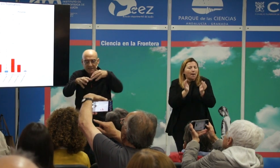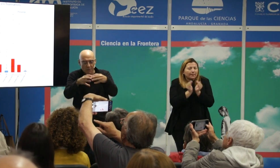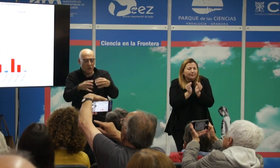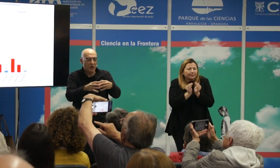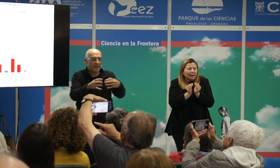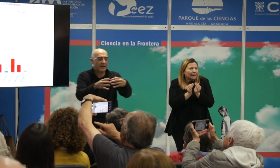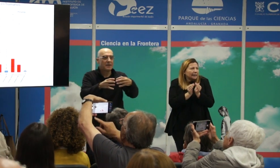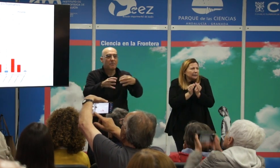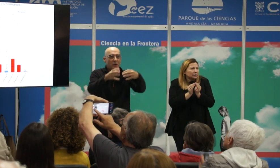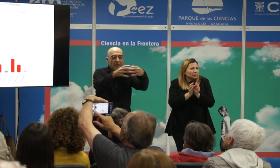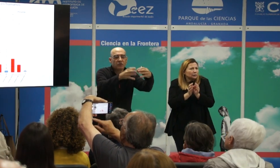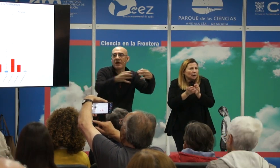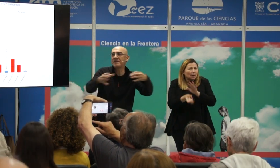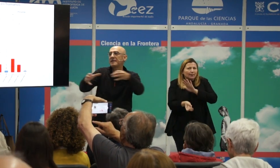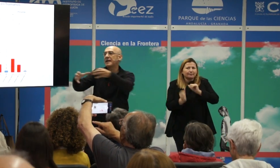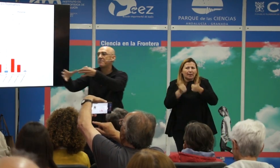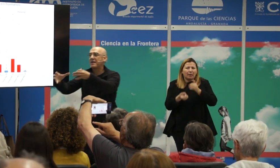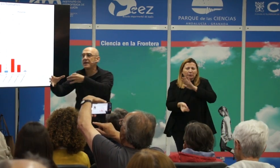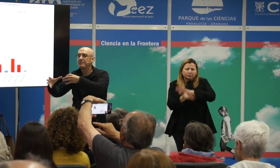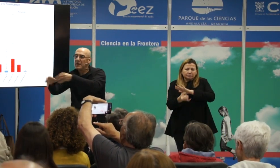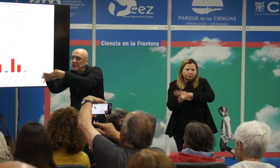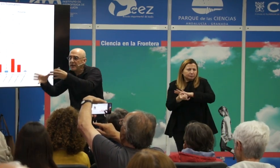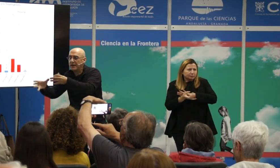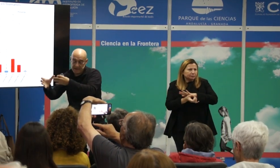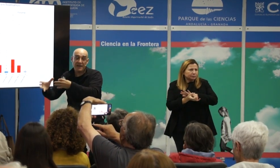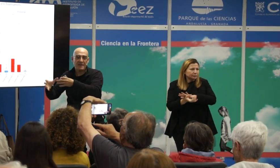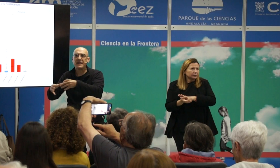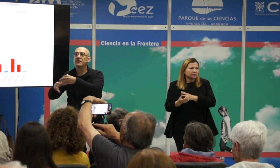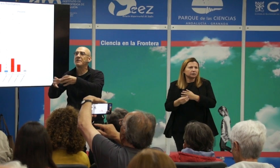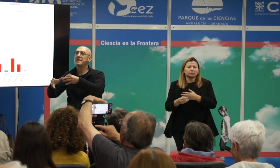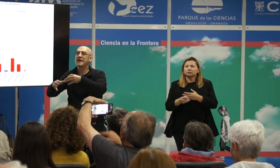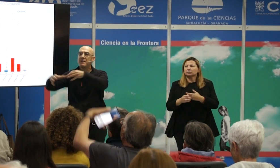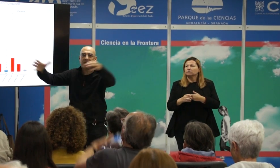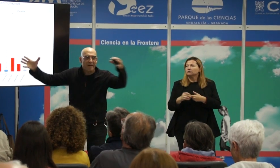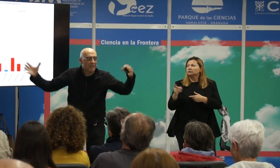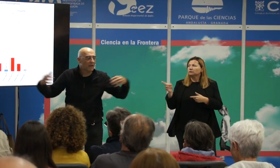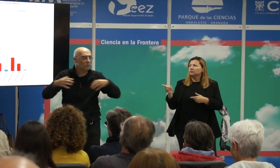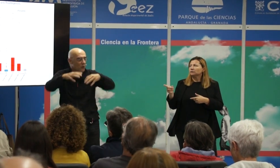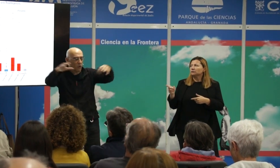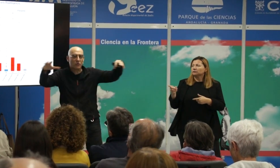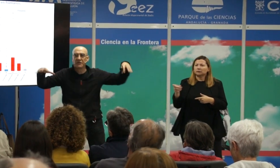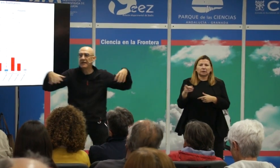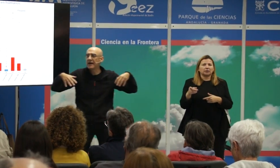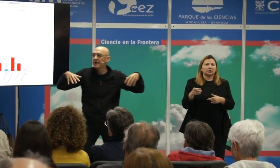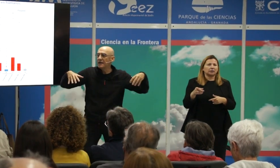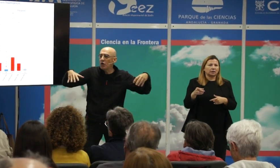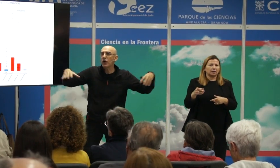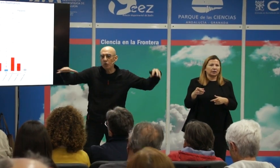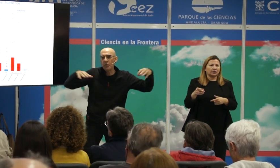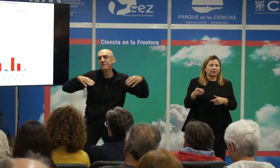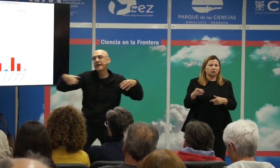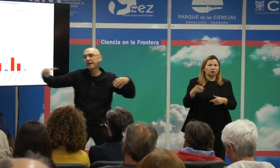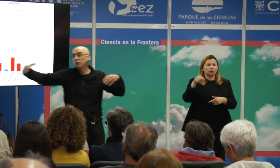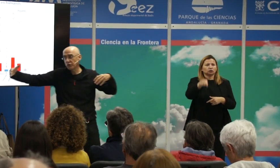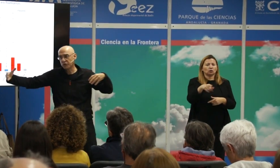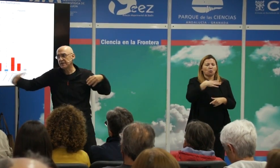dinastía muy concreta pero que solamente era capaz de y hereditaria que solamente era capaz de mantener un poco lo que sería lo